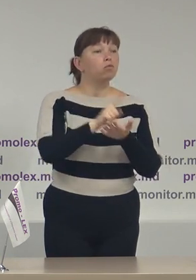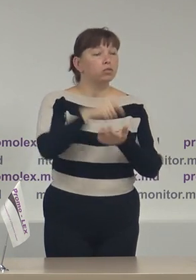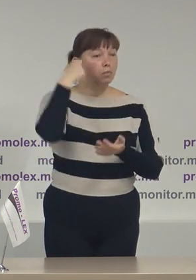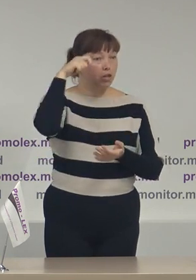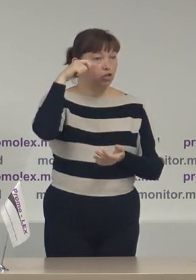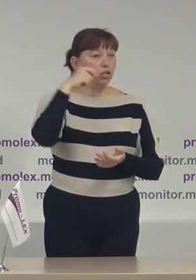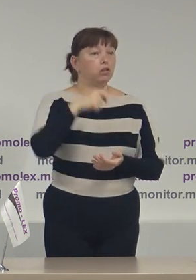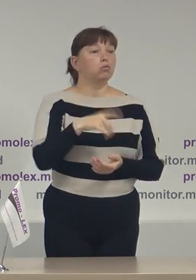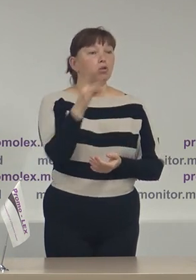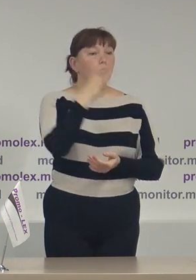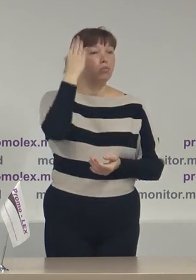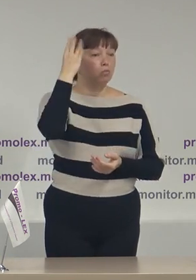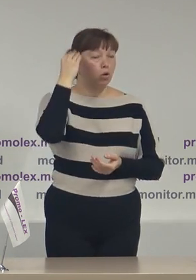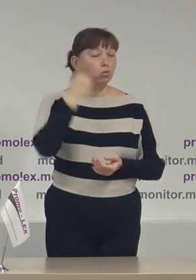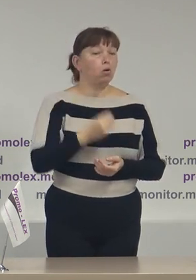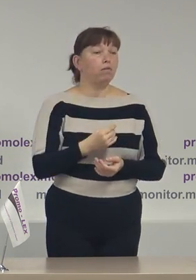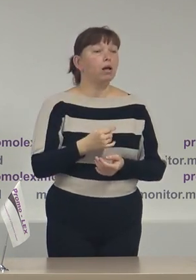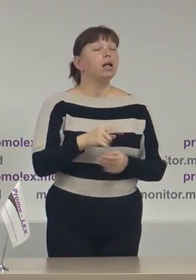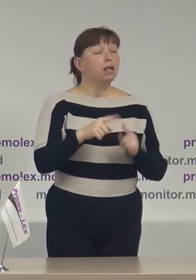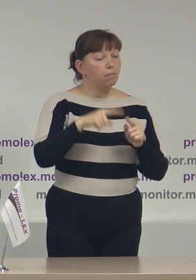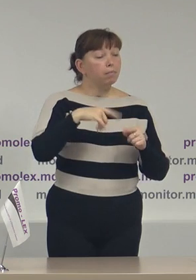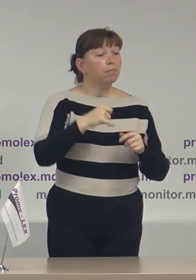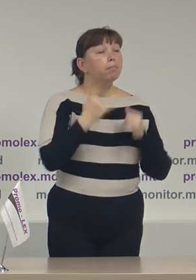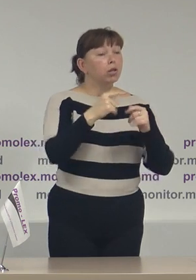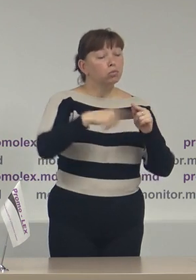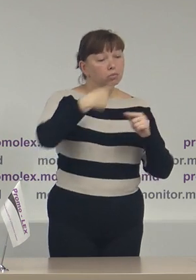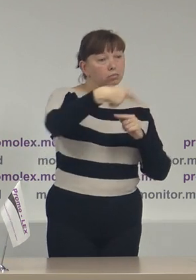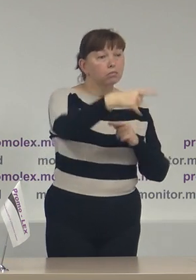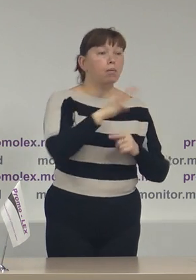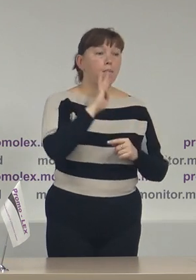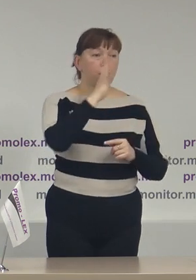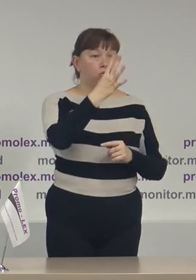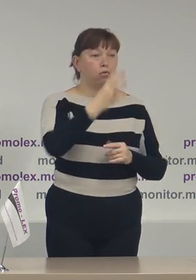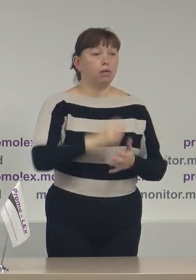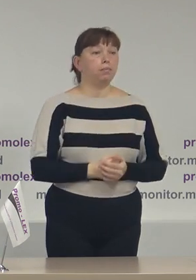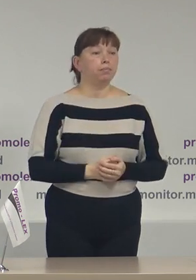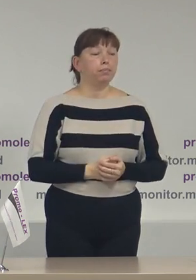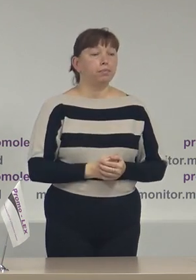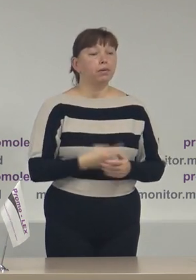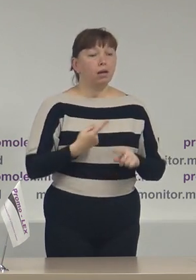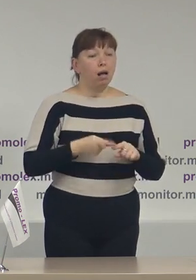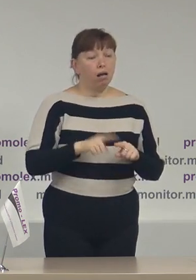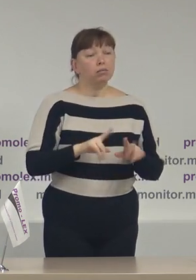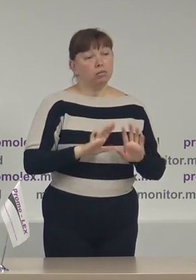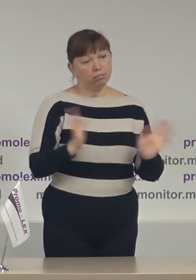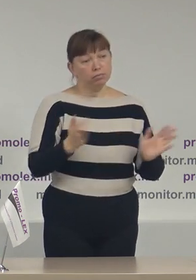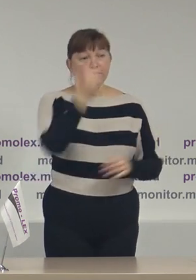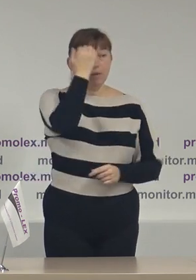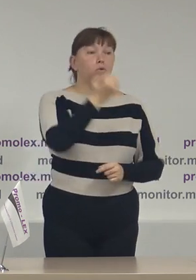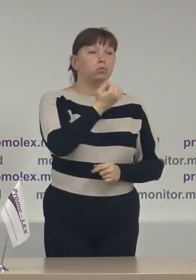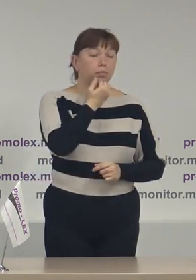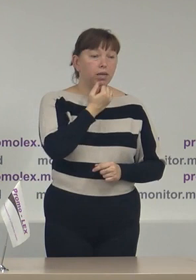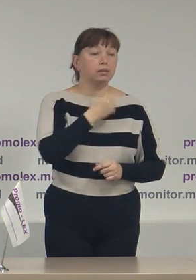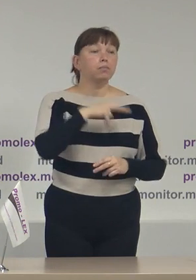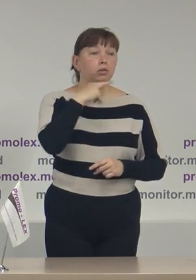a președintelor Republicii Moldova pentru un următor mandat de 4 ani de zile. Astea fiind spus, eu încă o dată vă mulțumesc